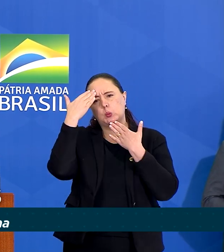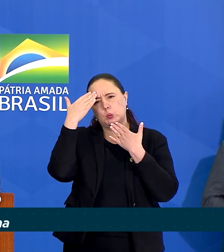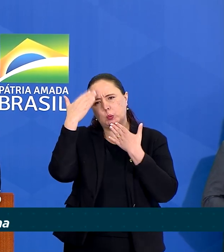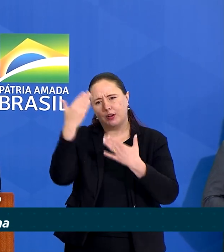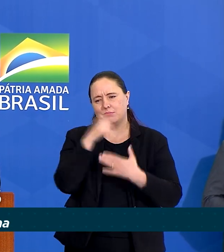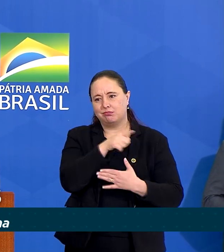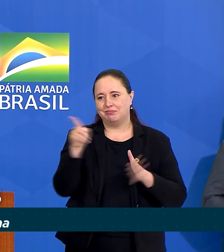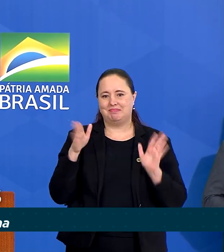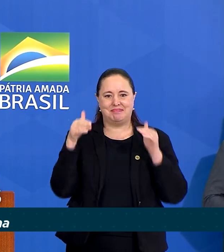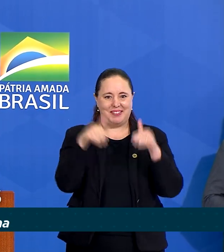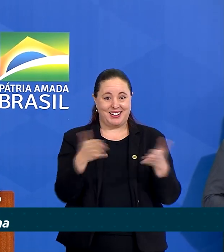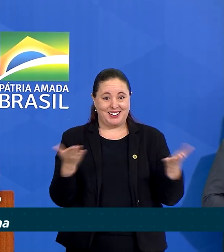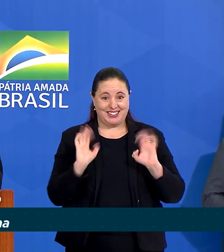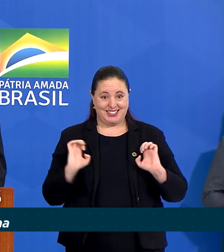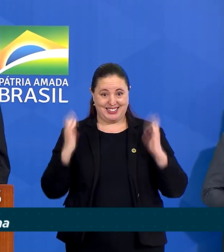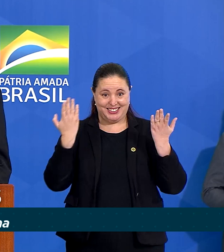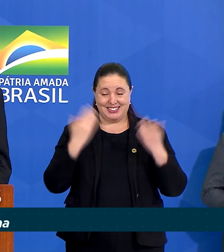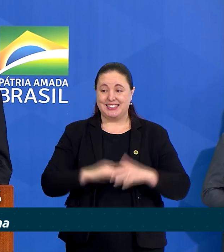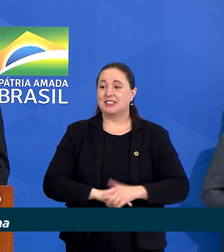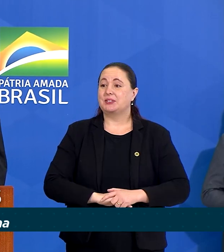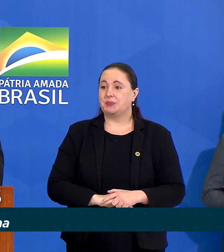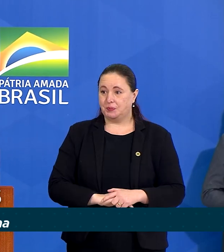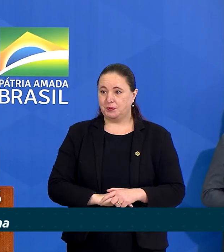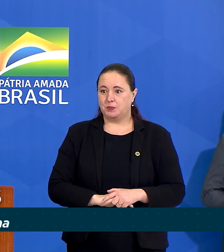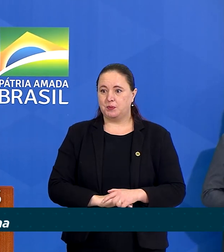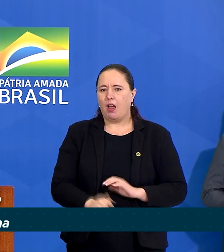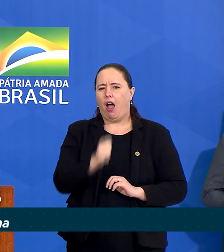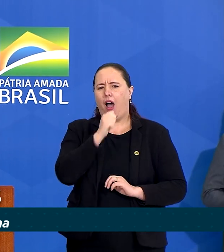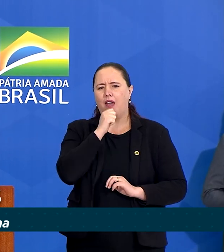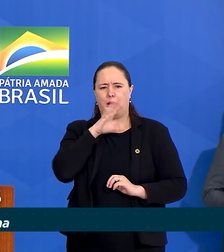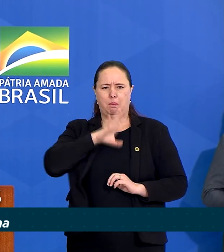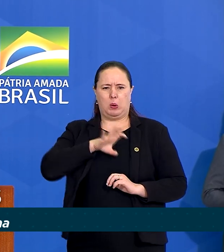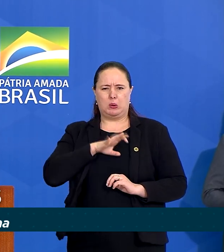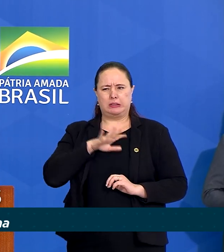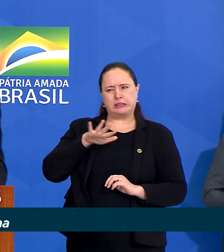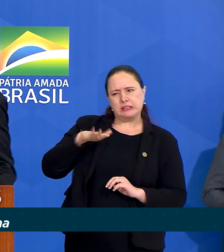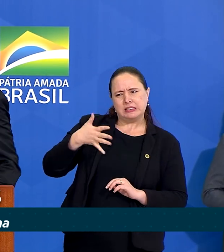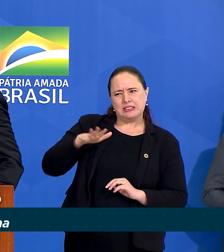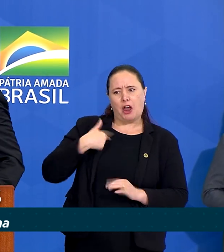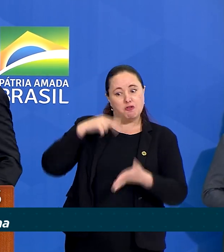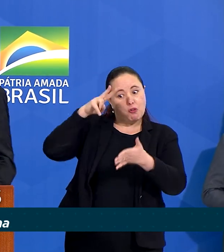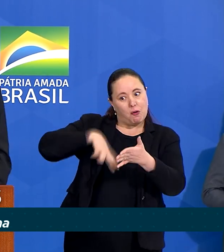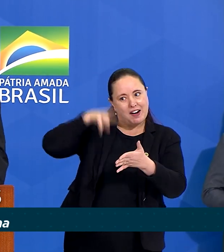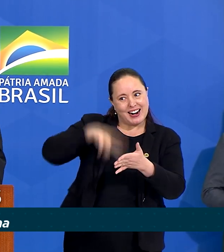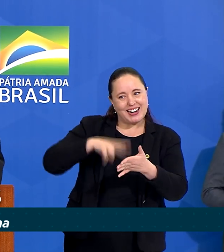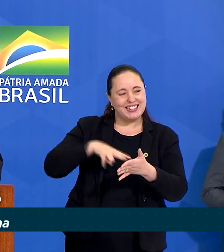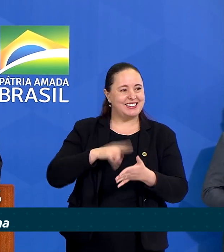pela sua participação. Ainda não falo bem português, então vou a ler.